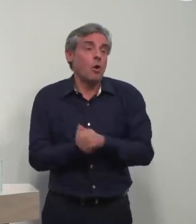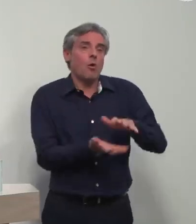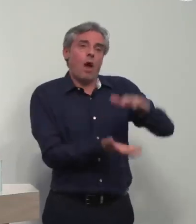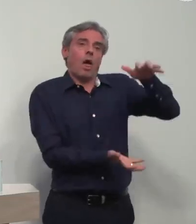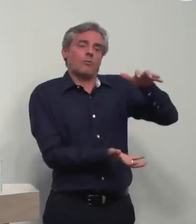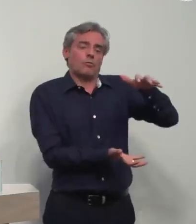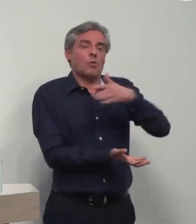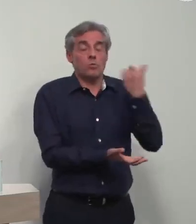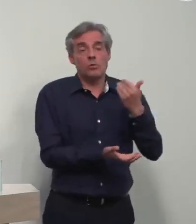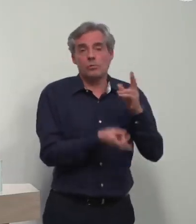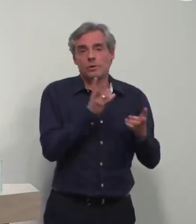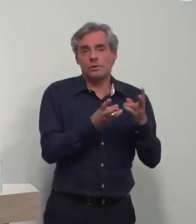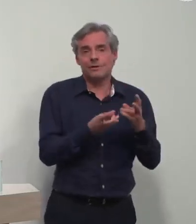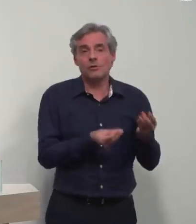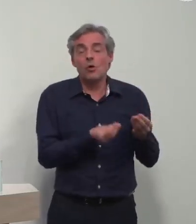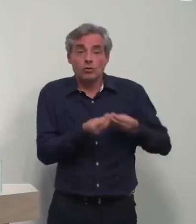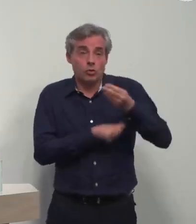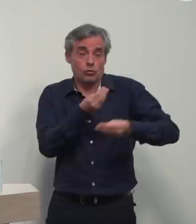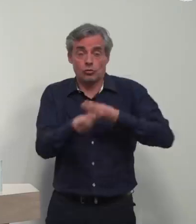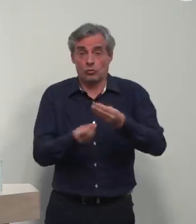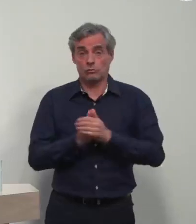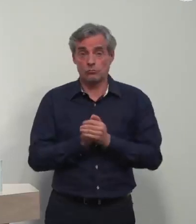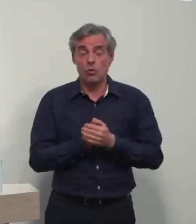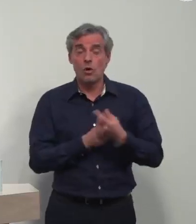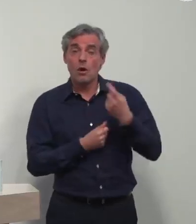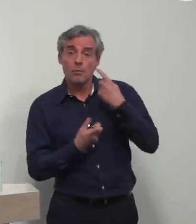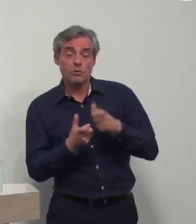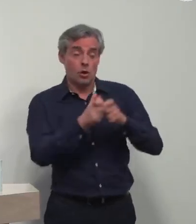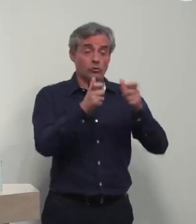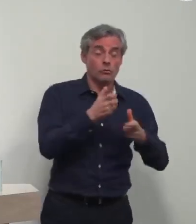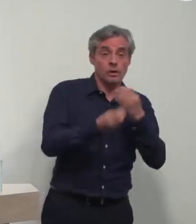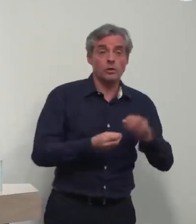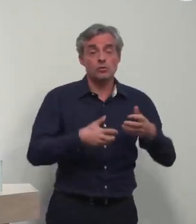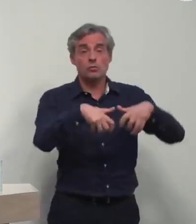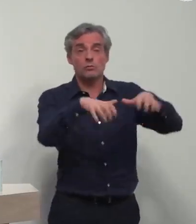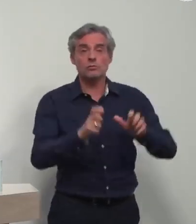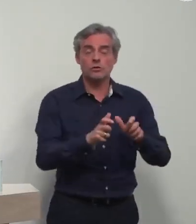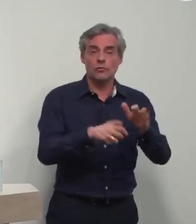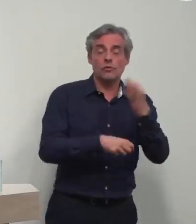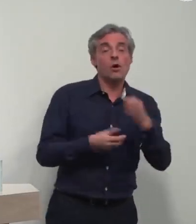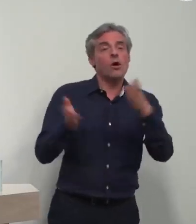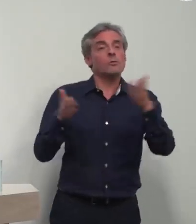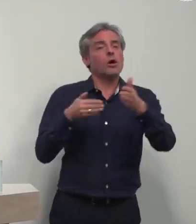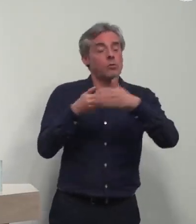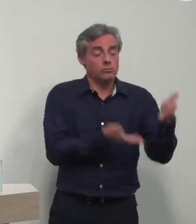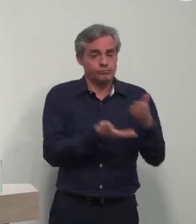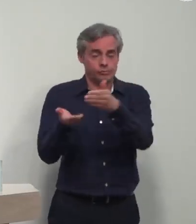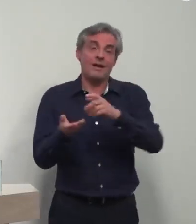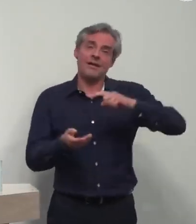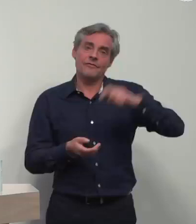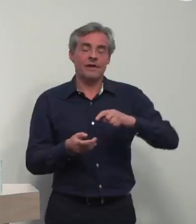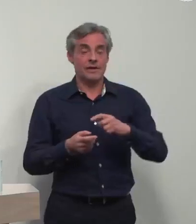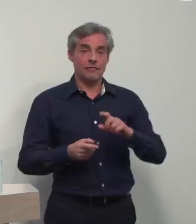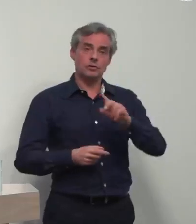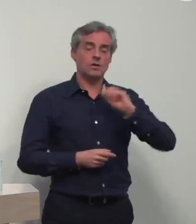en plus grande quantité, n'hésitez pas à en faire don, que vous soyez une entreprise ou une institution, à l'hôpital le plus proche. Je crois qu'il faut vraiment